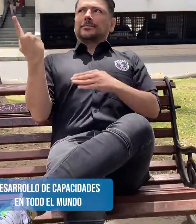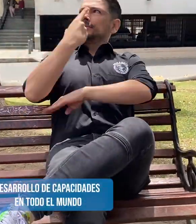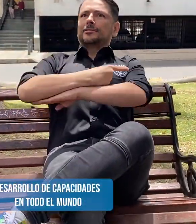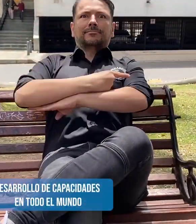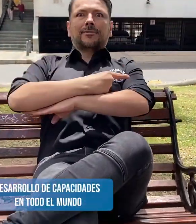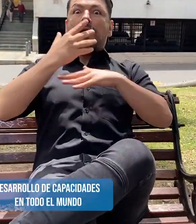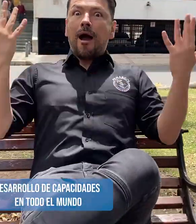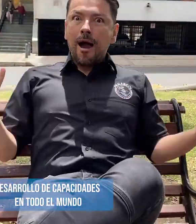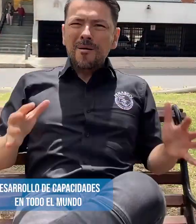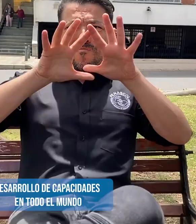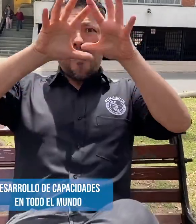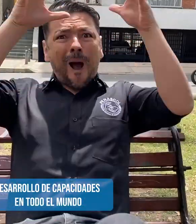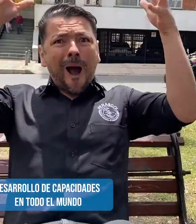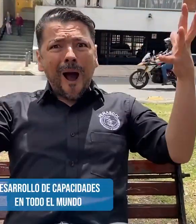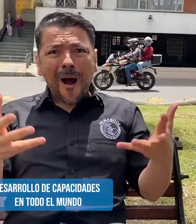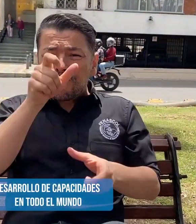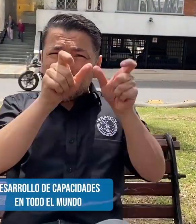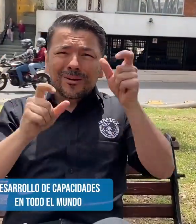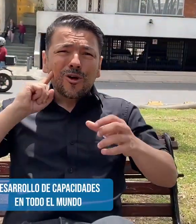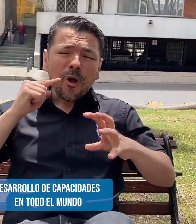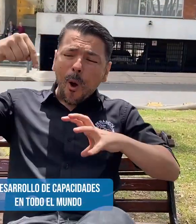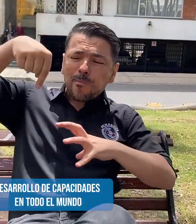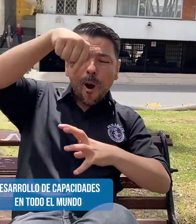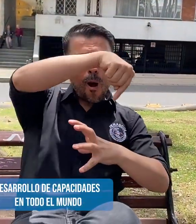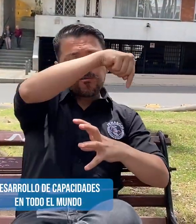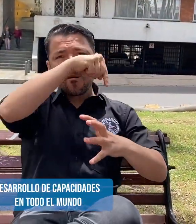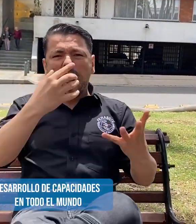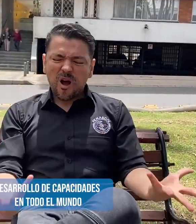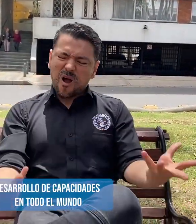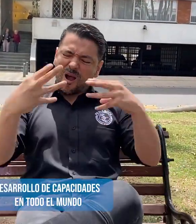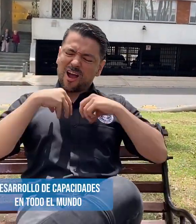¿qué haremos este día? Desarrollo de capacidades en todo el mundo.